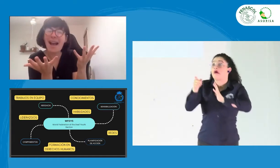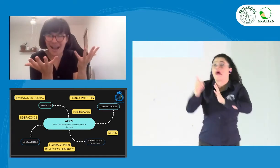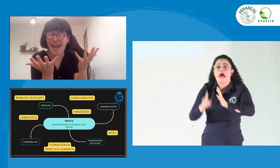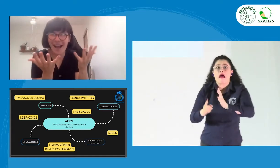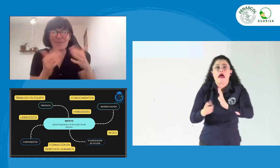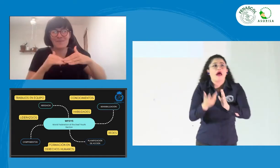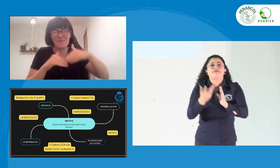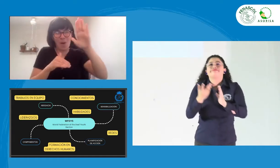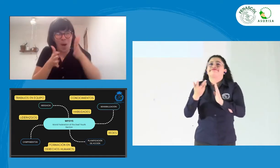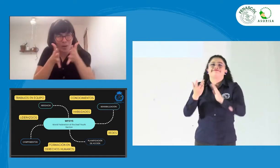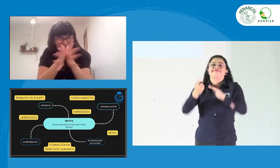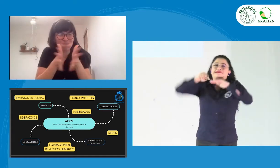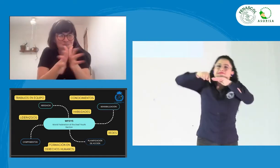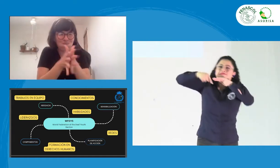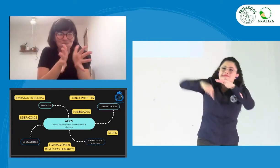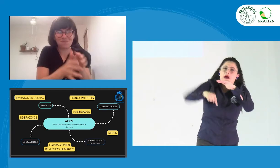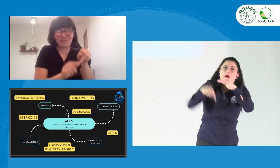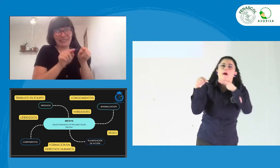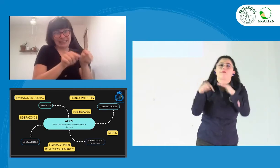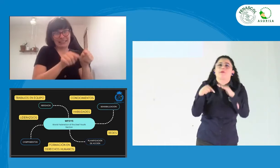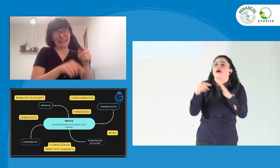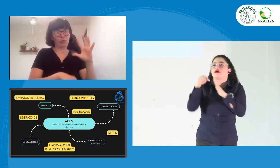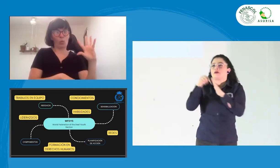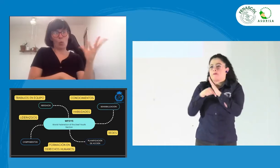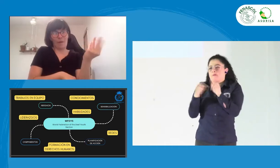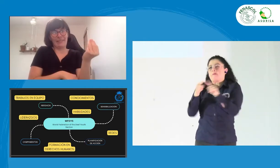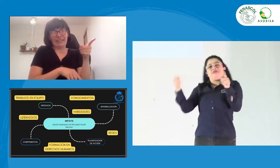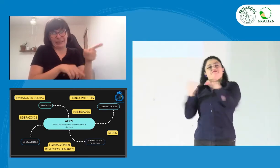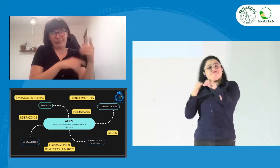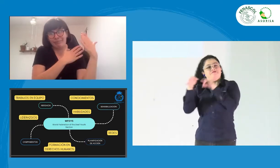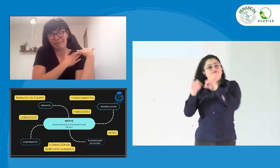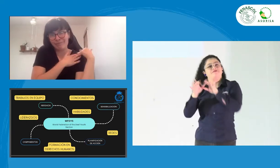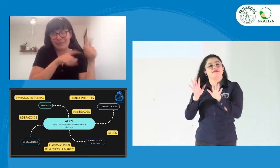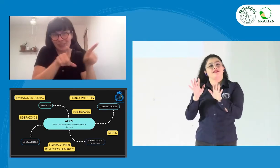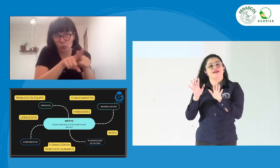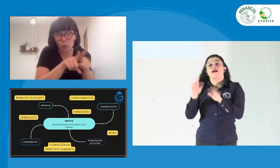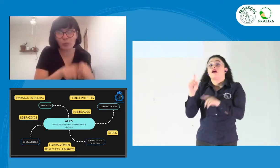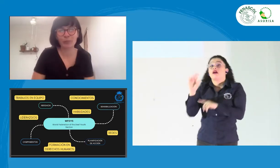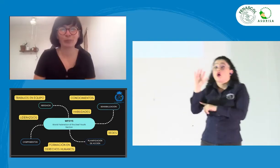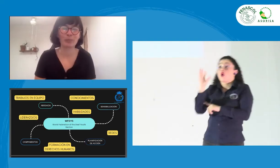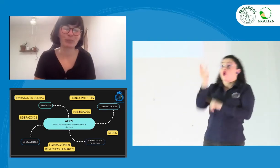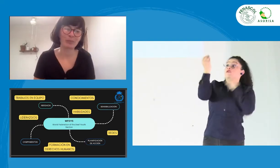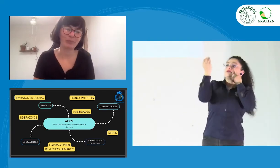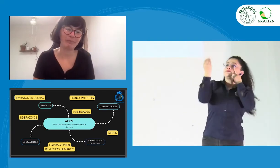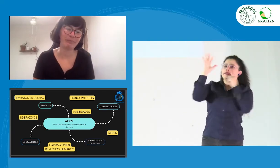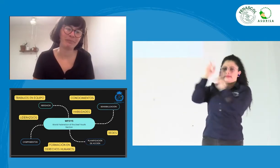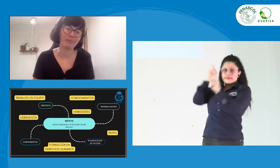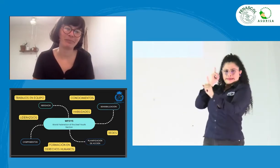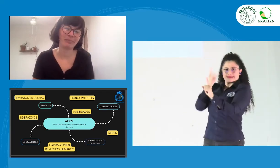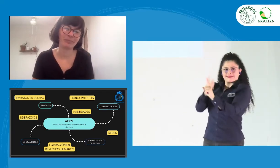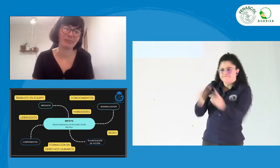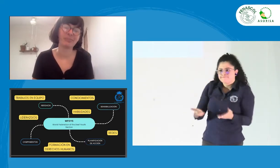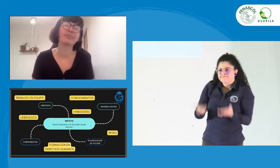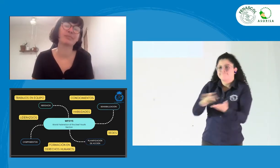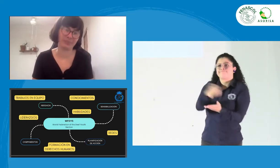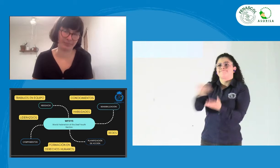necesitamos ir más a fondo, buscar más información y hablar acerca de los derechos humanos de la persona sorda.